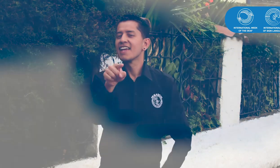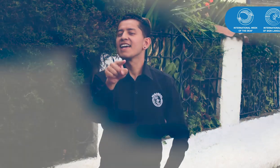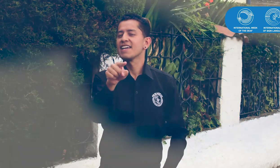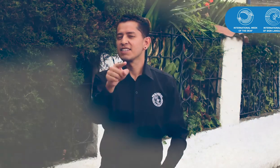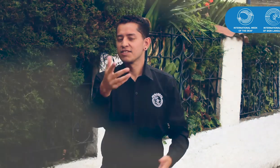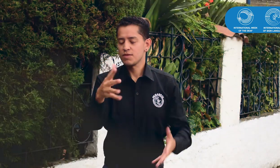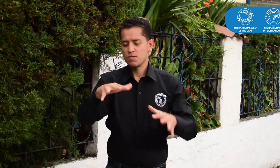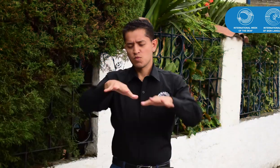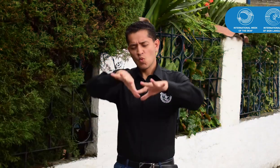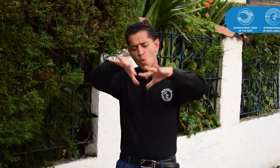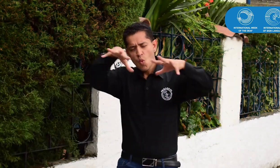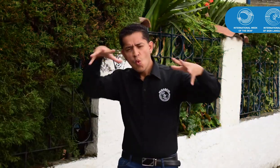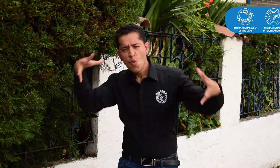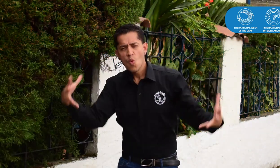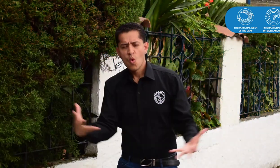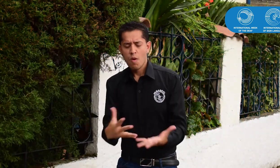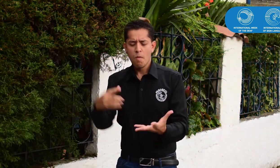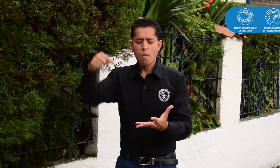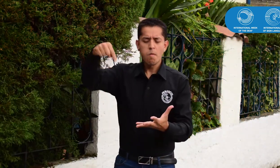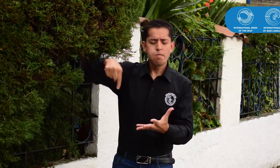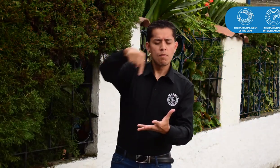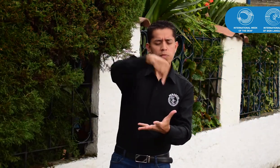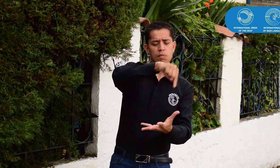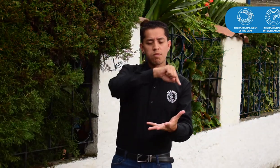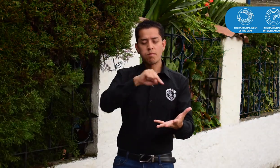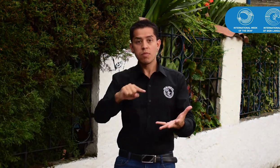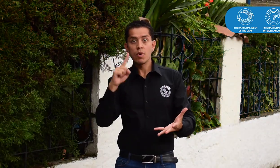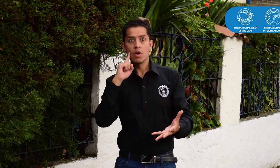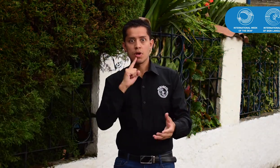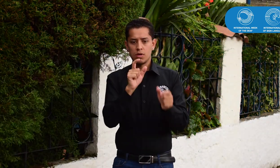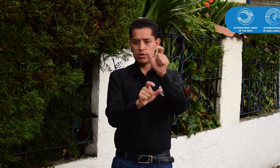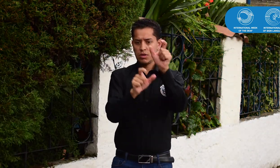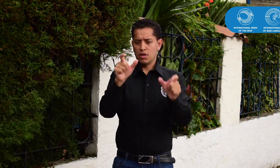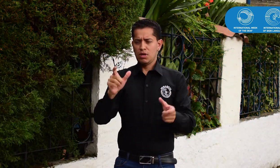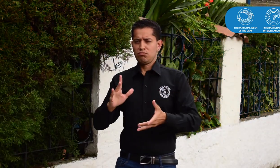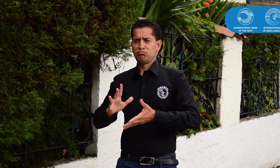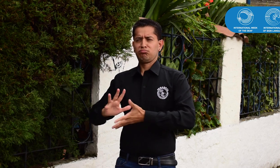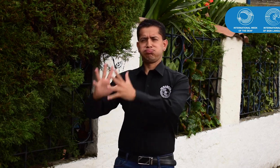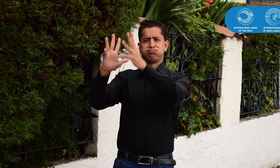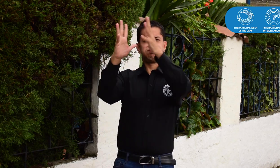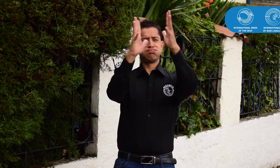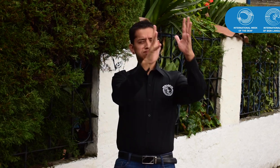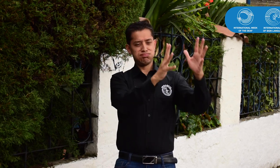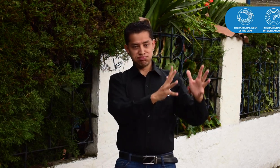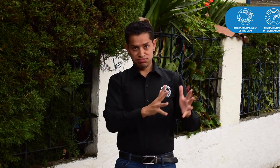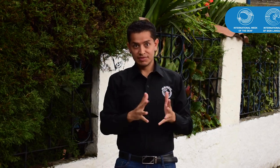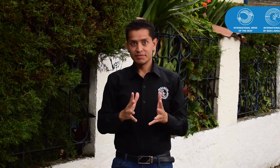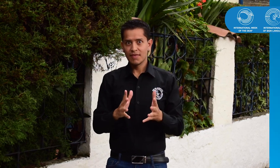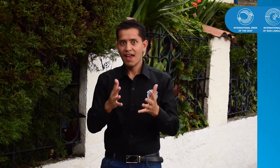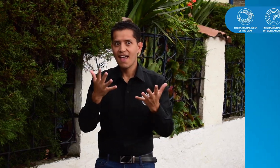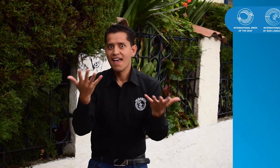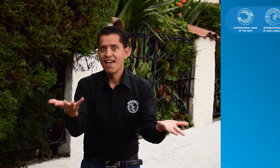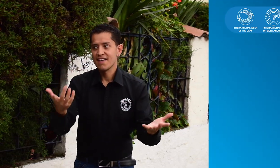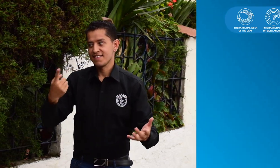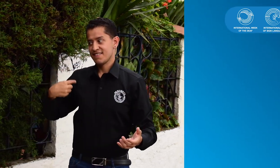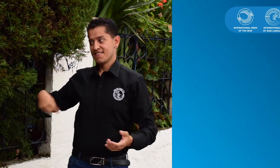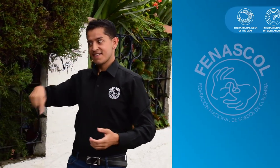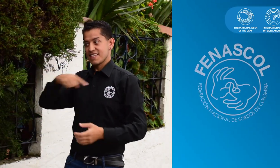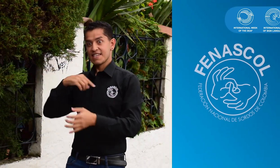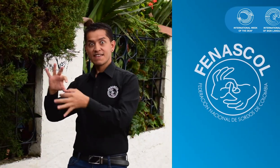Un mundo donde las personas sordas de todas partes pueden hacer señas en cualquier lugar. Desde